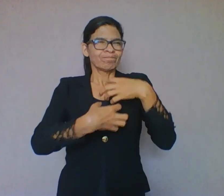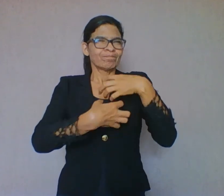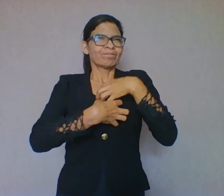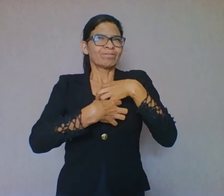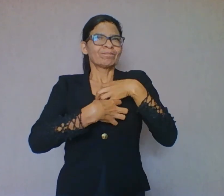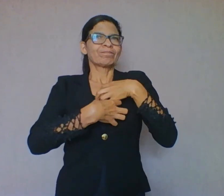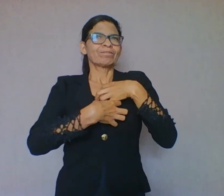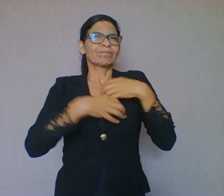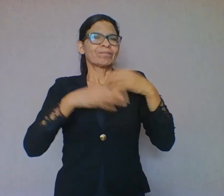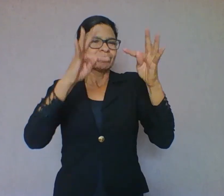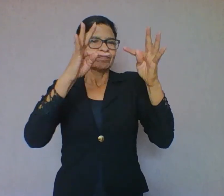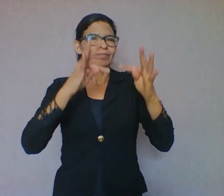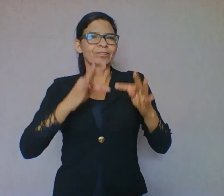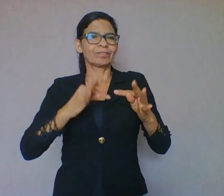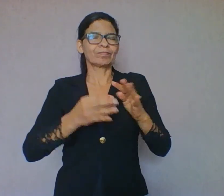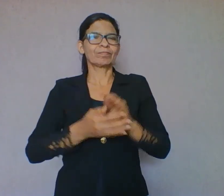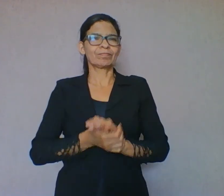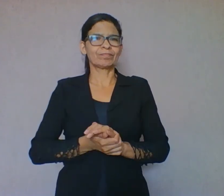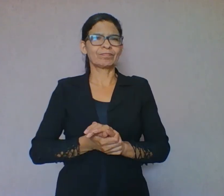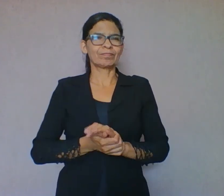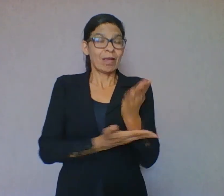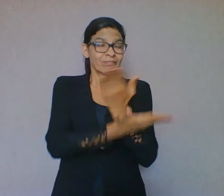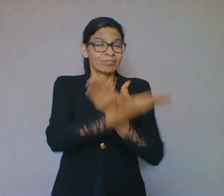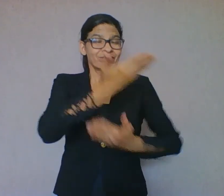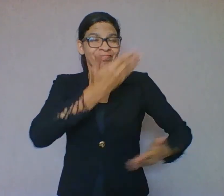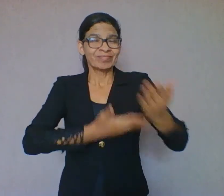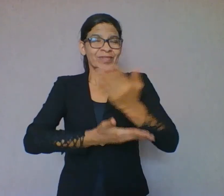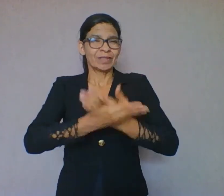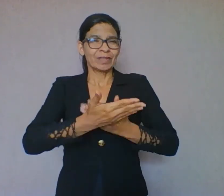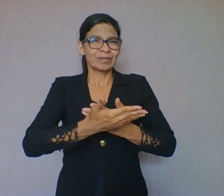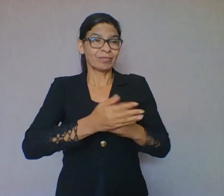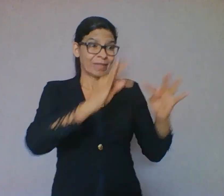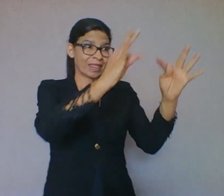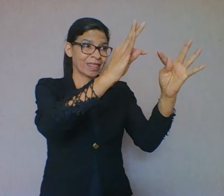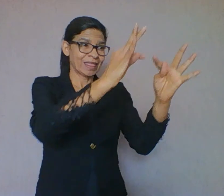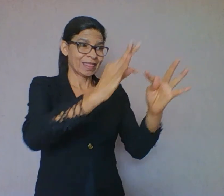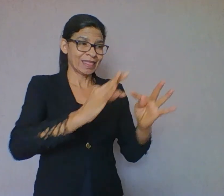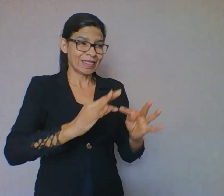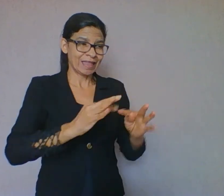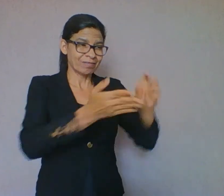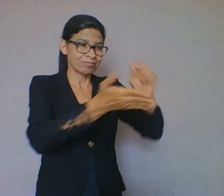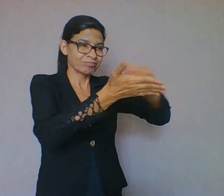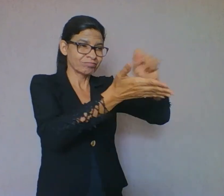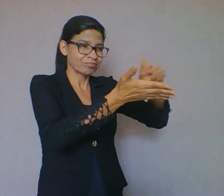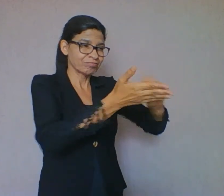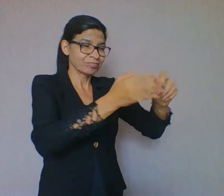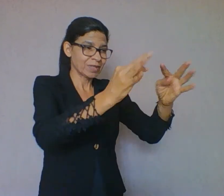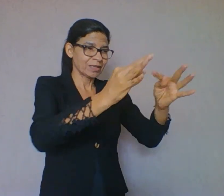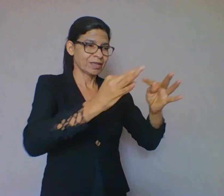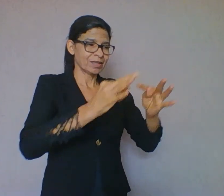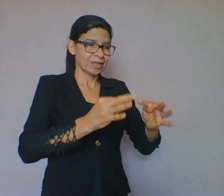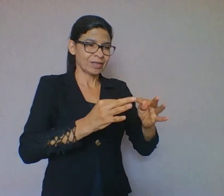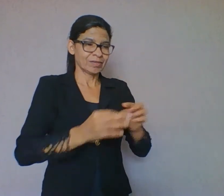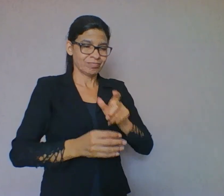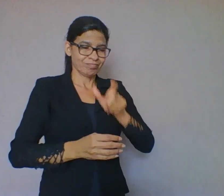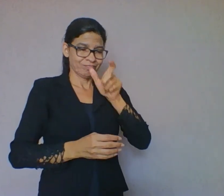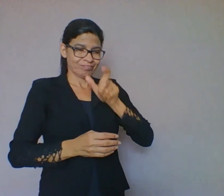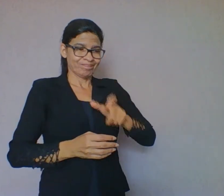A interação estabelecida entre o leitor e o texto escrito é diferente da interação que se estabelece entre duas